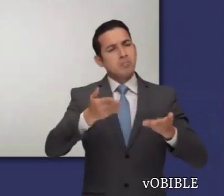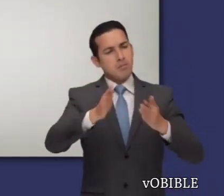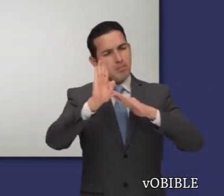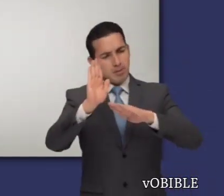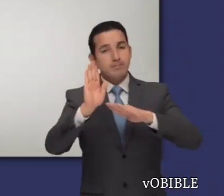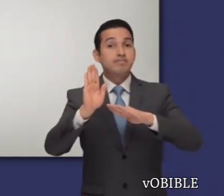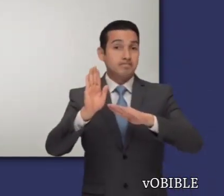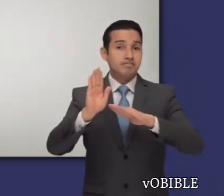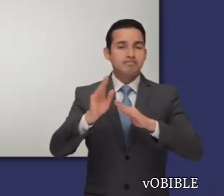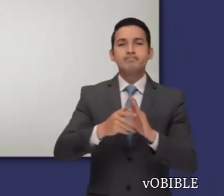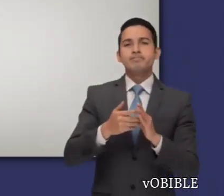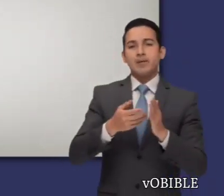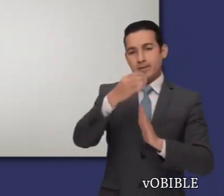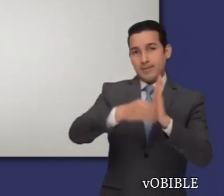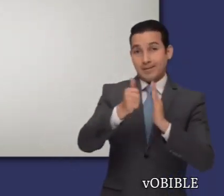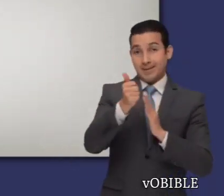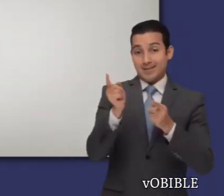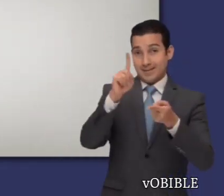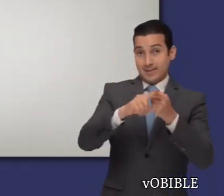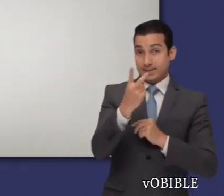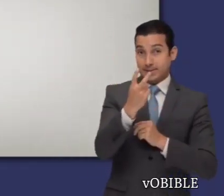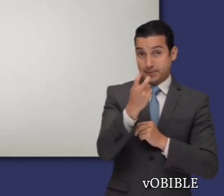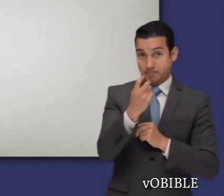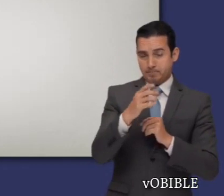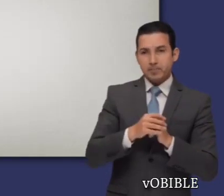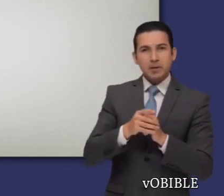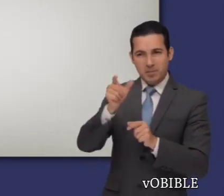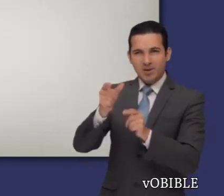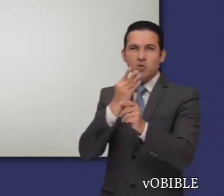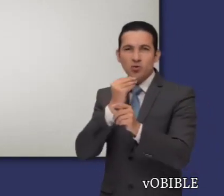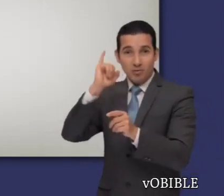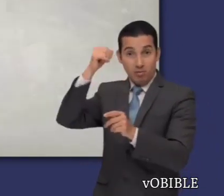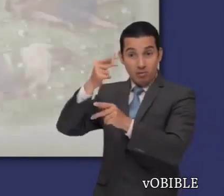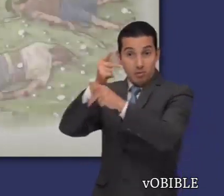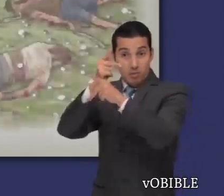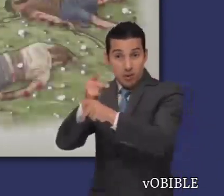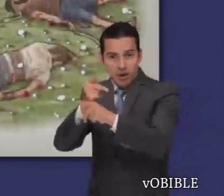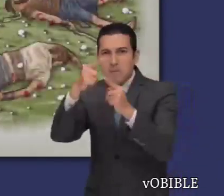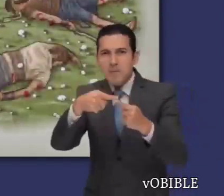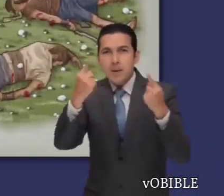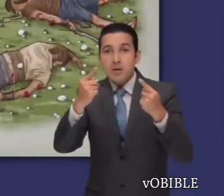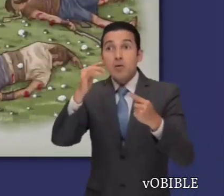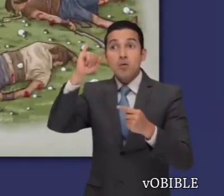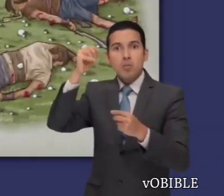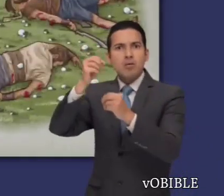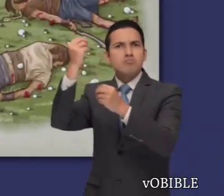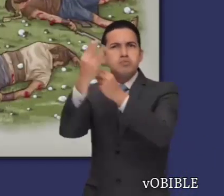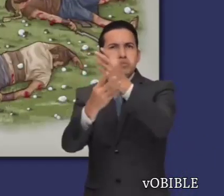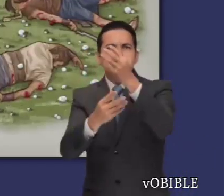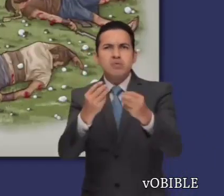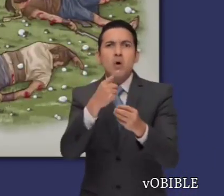Los capítulos 10 a 12, registran algunas victorias que Dios le da a Israel. Jehová les lanza grandes